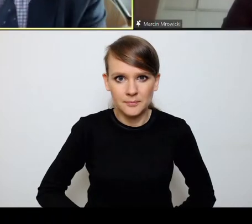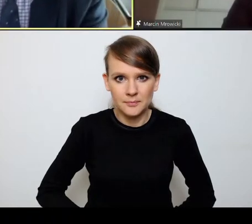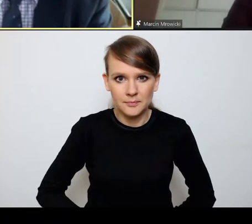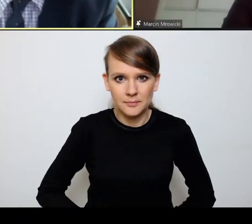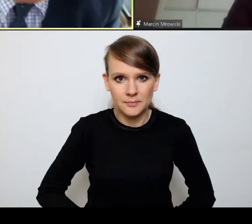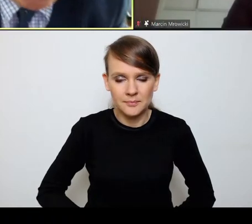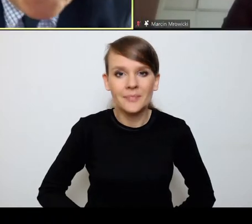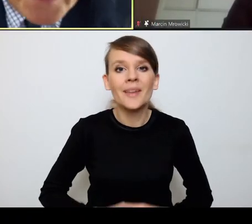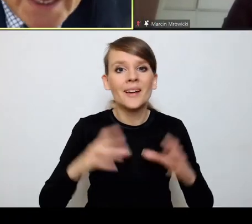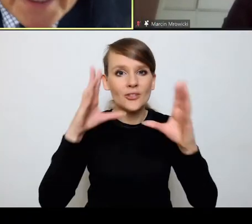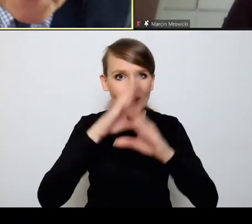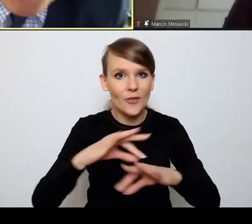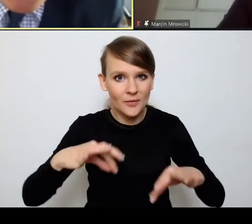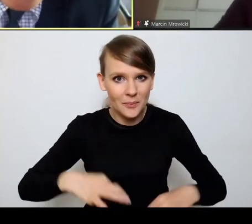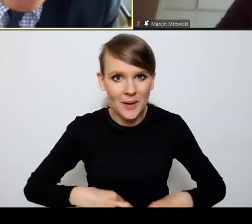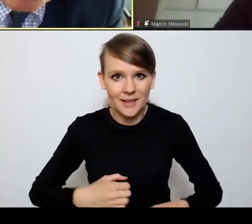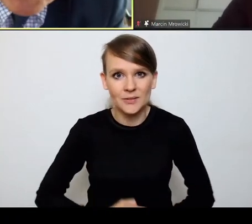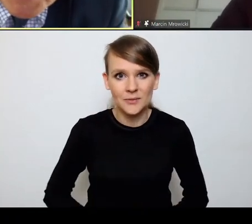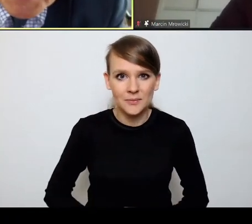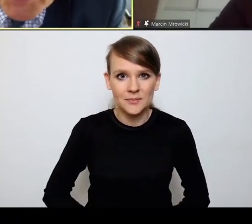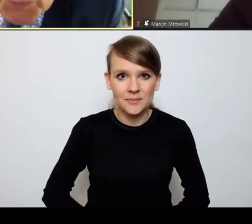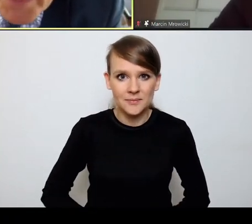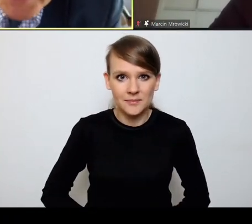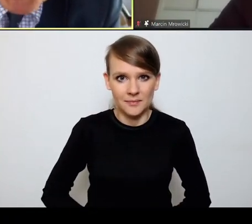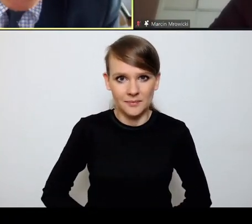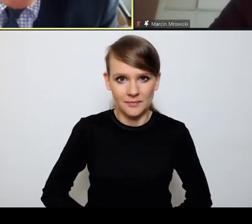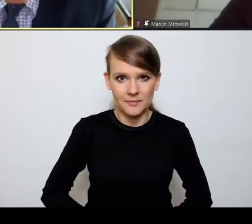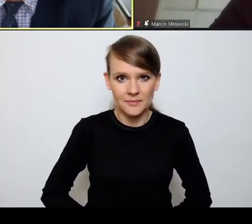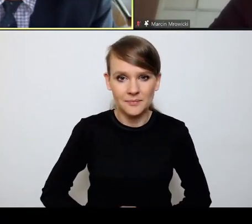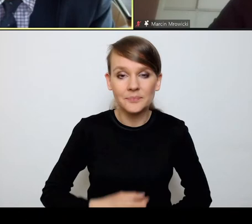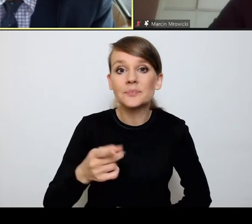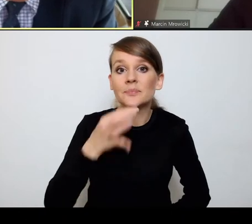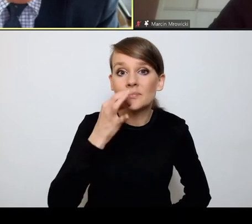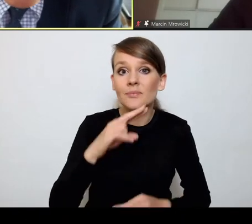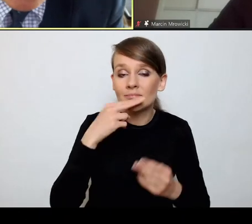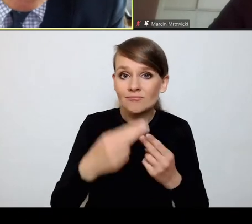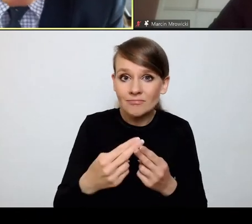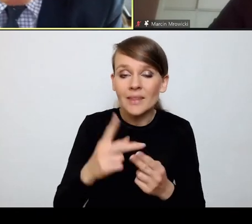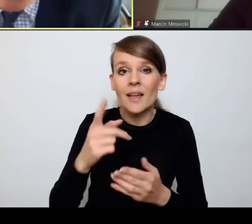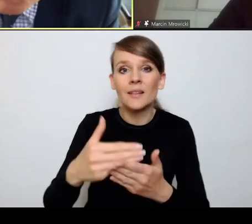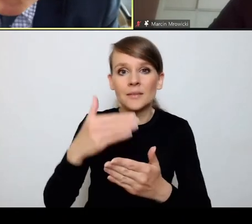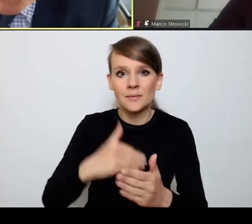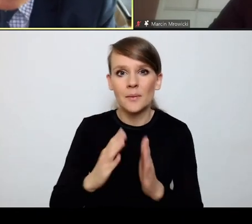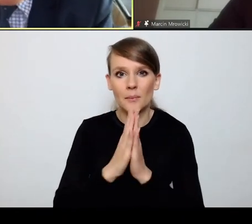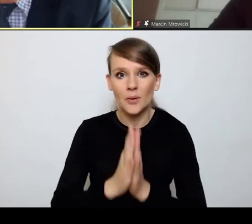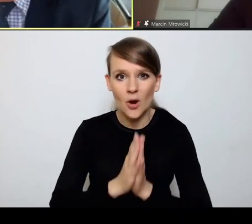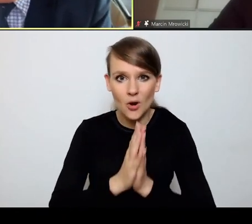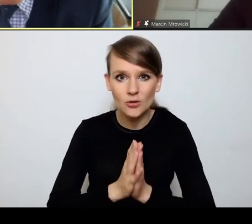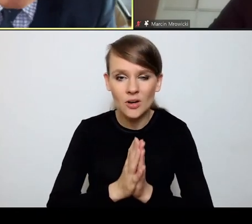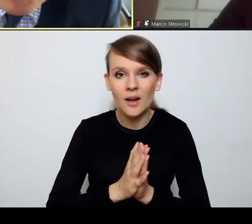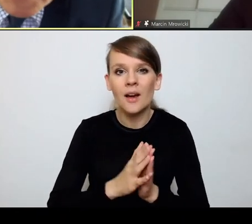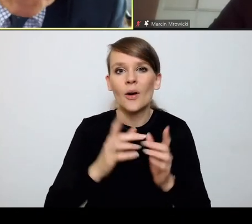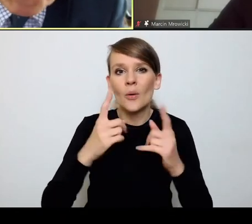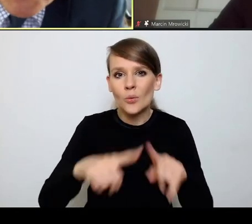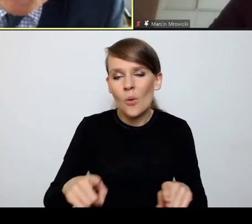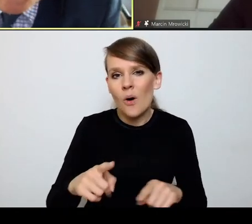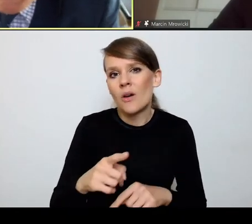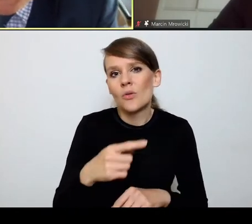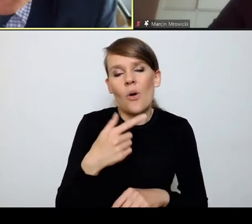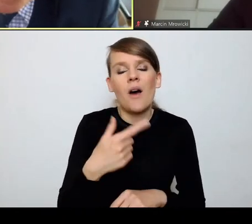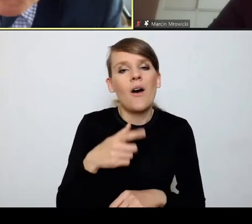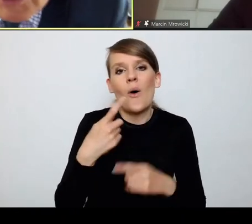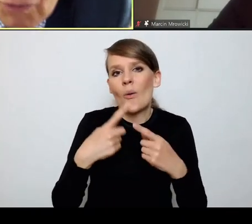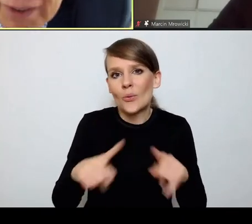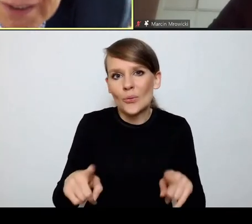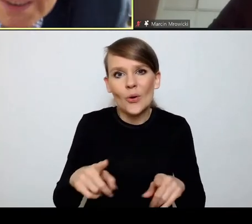Szanowni Państwo, zanim odpowiem na to pytanie, proszę mi pozwolić dwa, tylko krótkich słowach, przede wszystkim